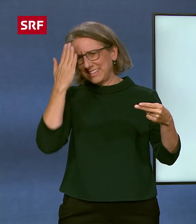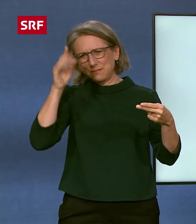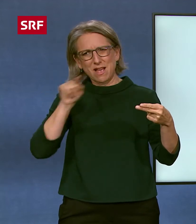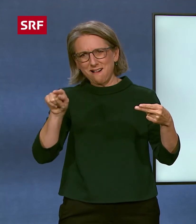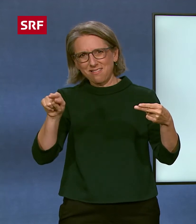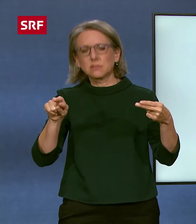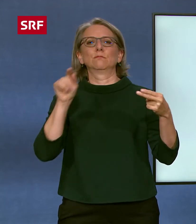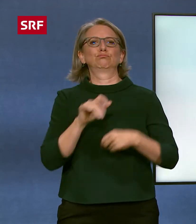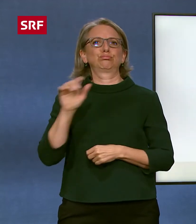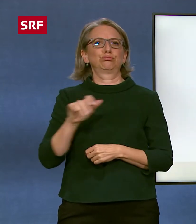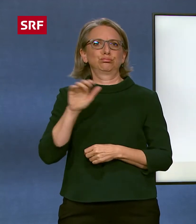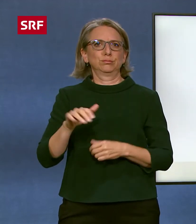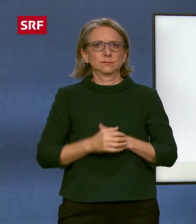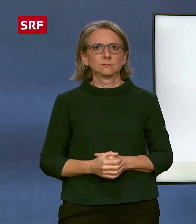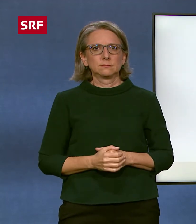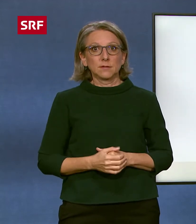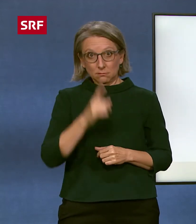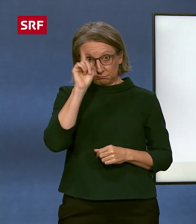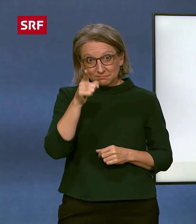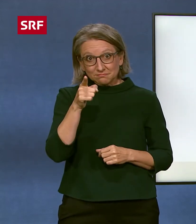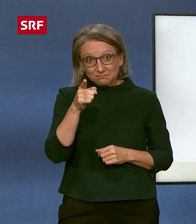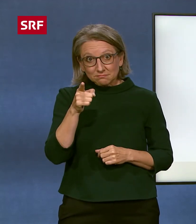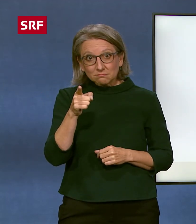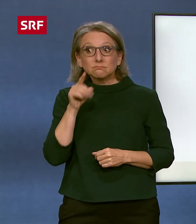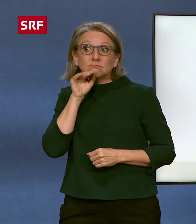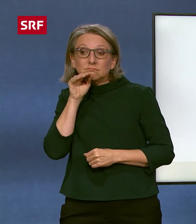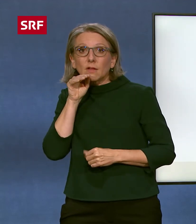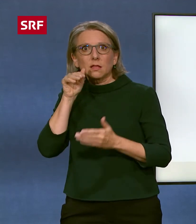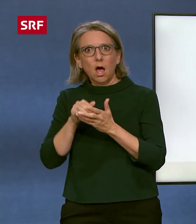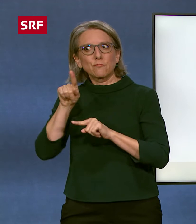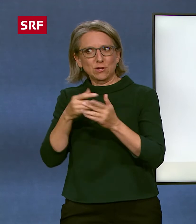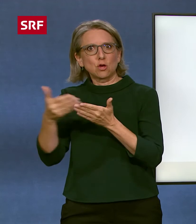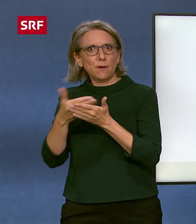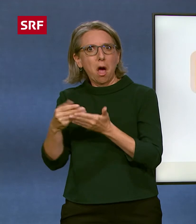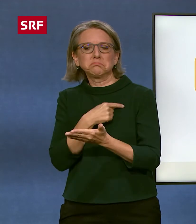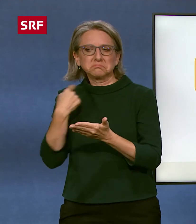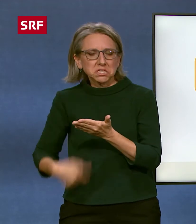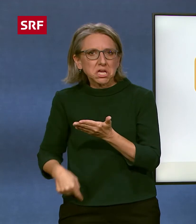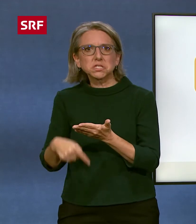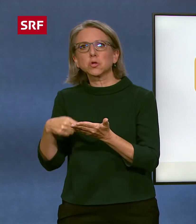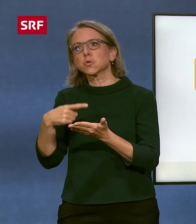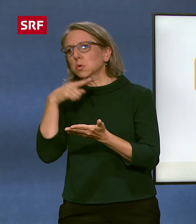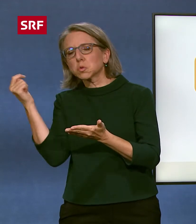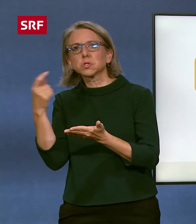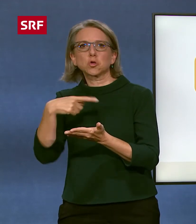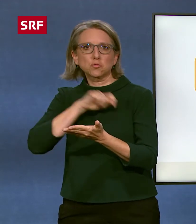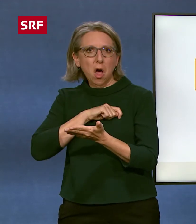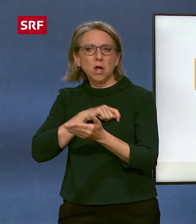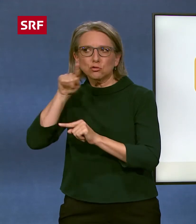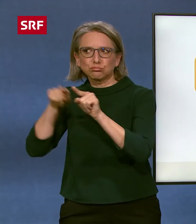wird. Übrigens, so wie es in der Lautsprache Chinesisch, Russisch oder Spanisch gibt, so gibt es auch ca. 200